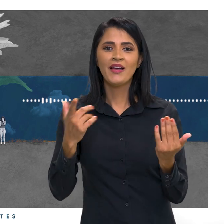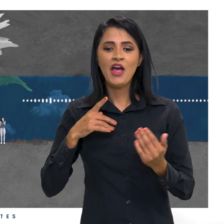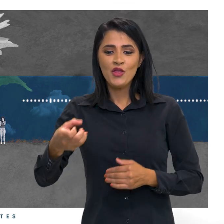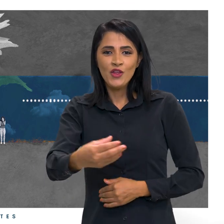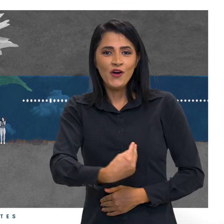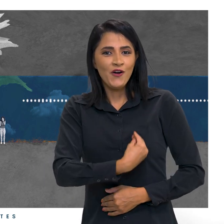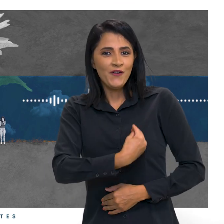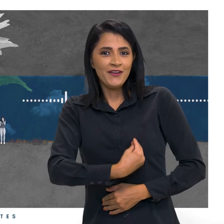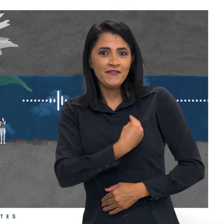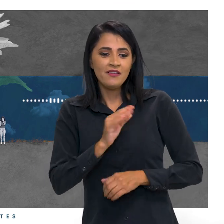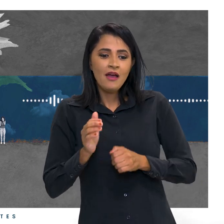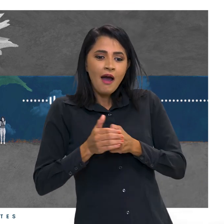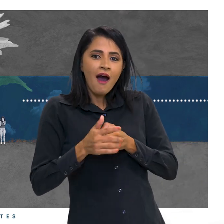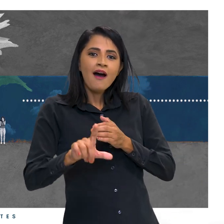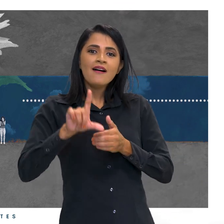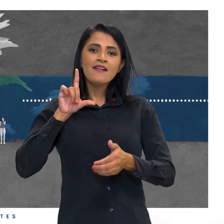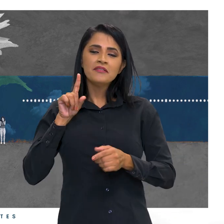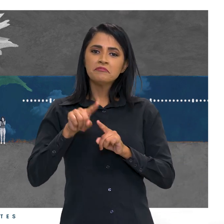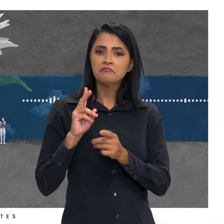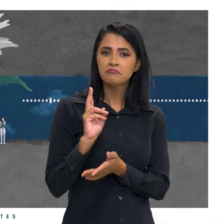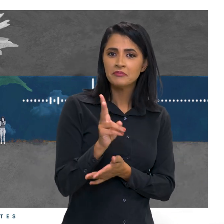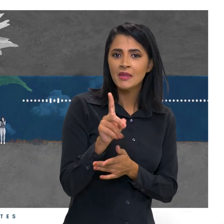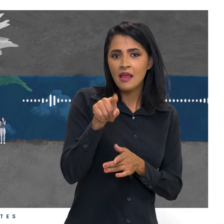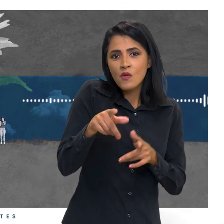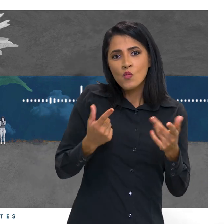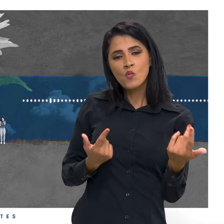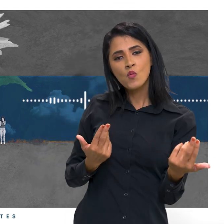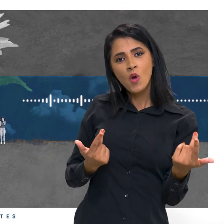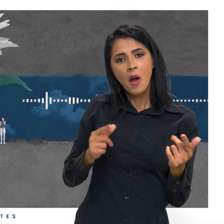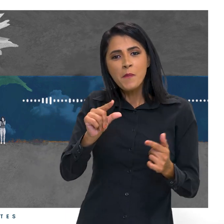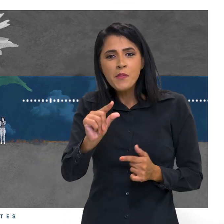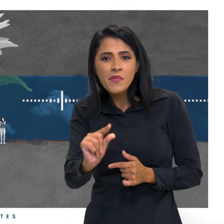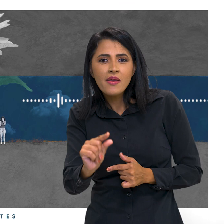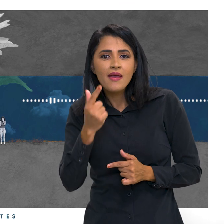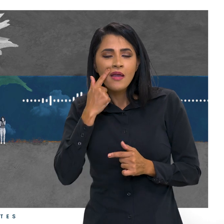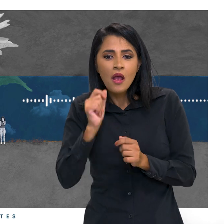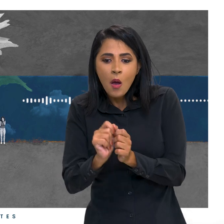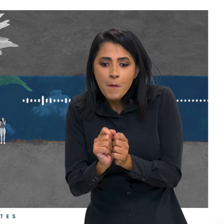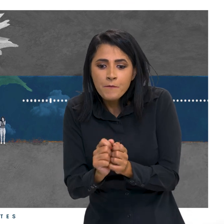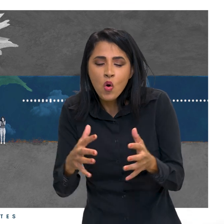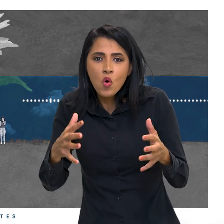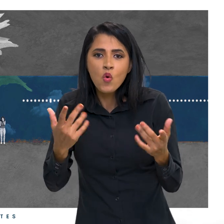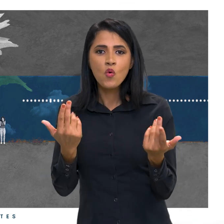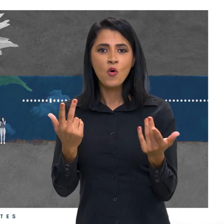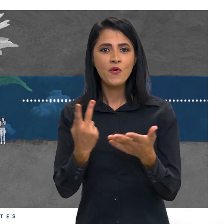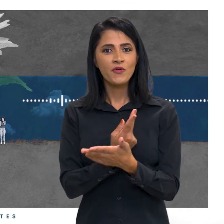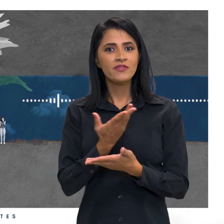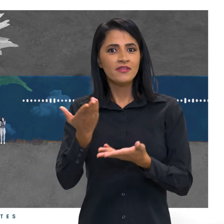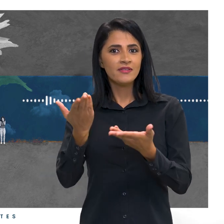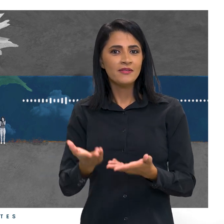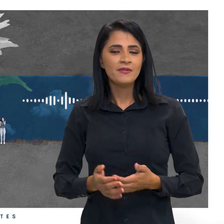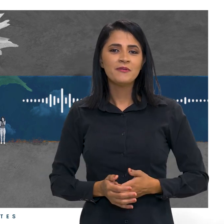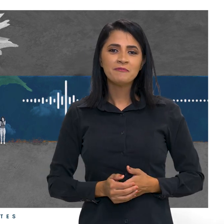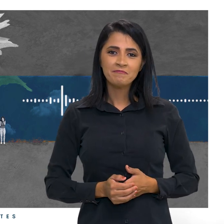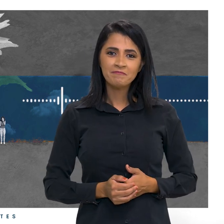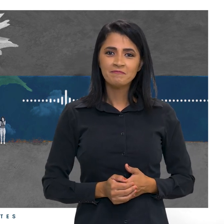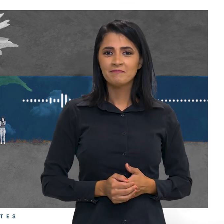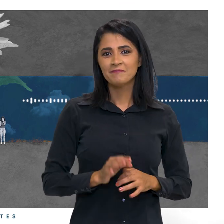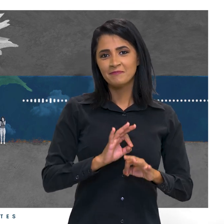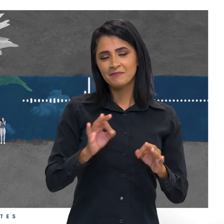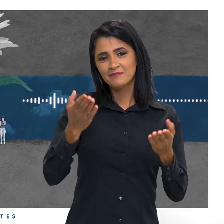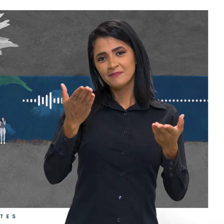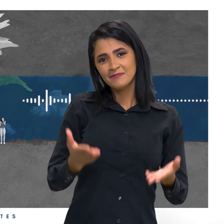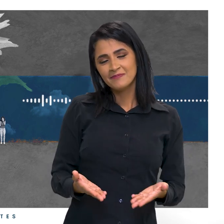explodida. Mesmo quando é assim, pequena a explosão, como a ocorrida. Como há de há